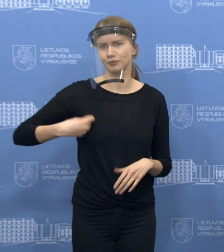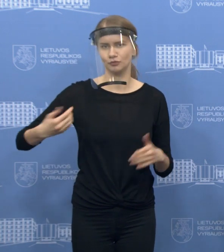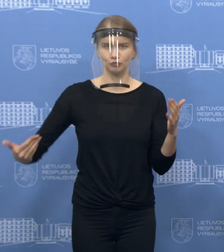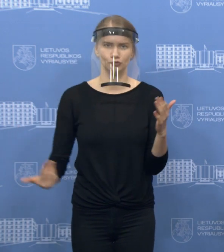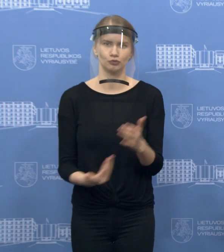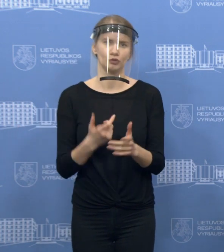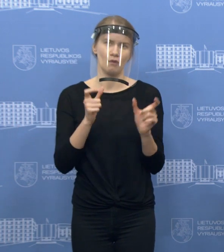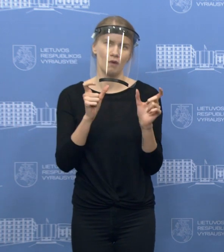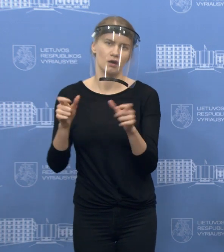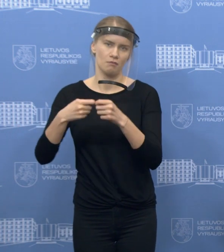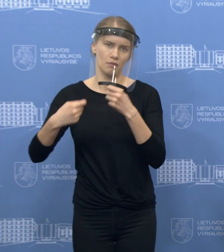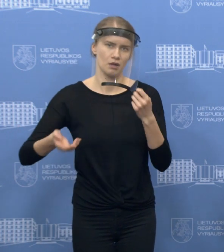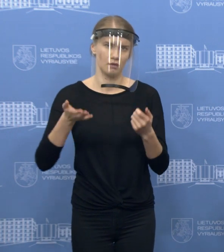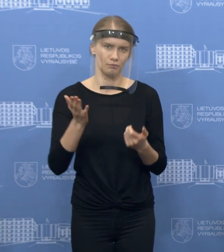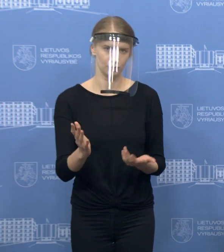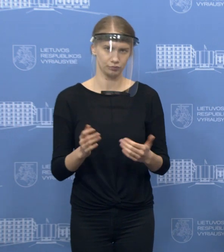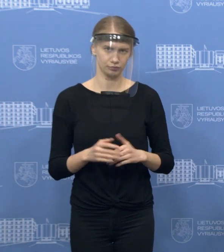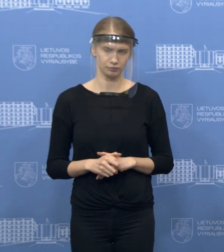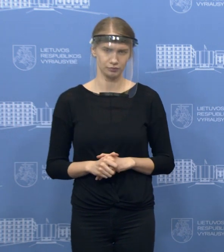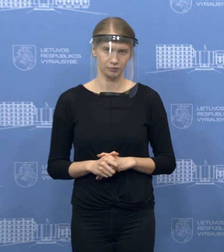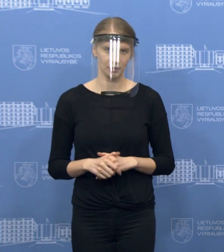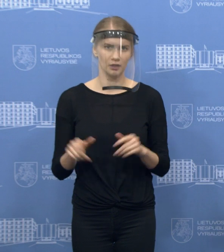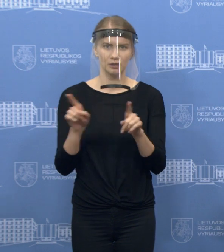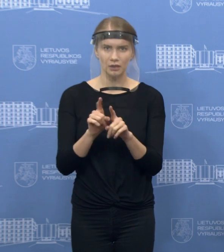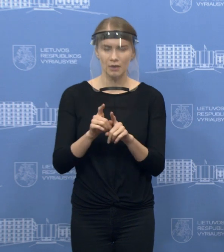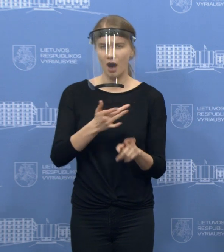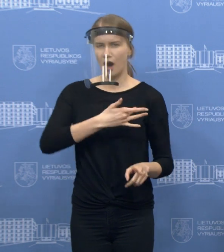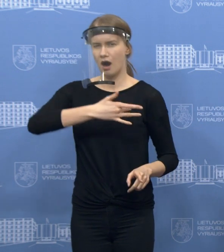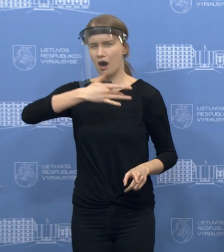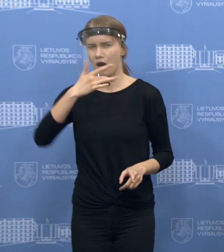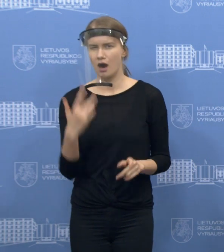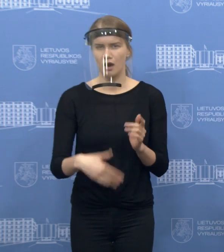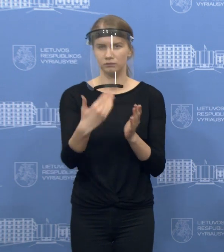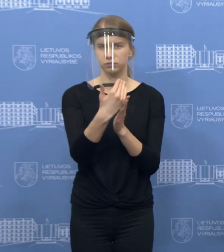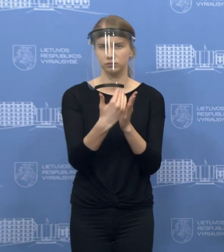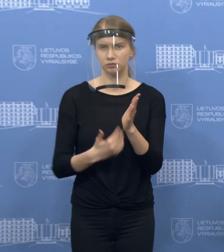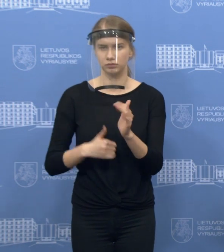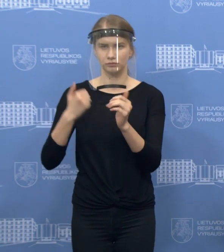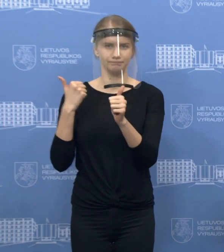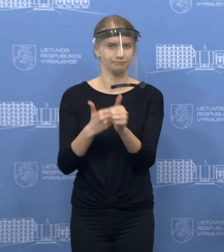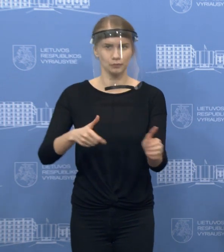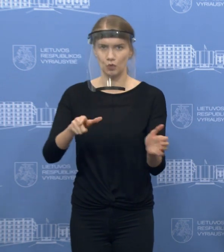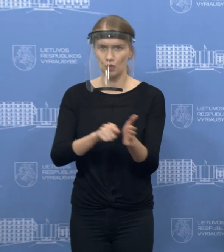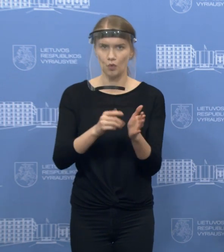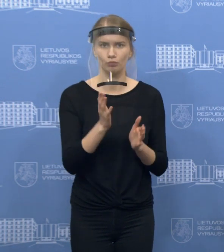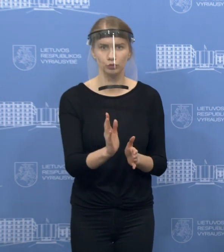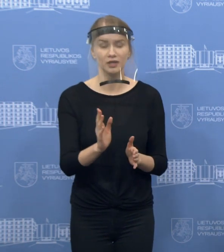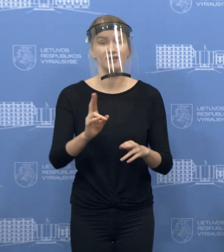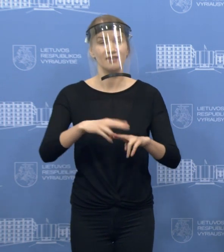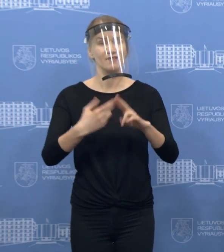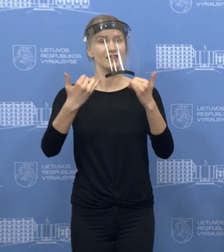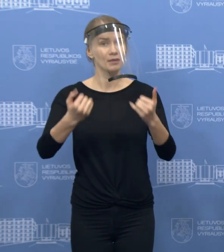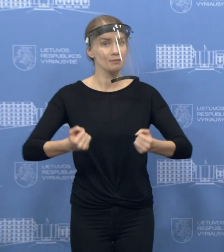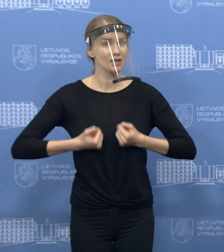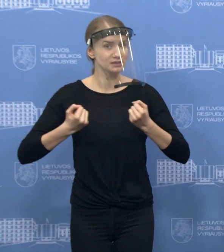karantino režimą, bet ir dar labiau griešinti jos sąlygas, ko tikrai nensinuojėtų niekam palinkėti. Tikrai galiu